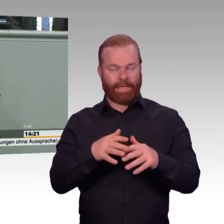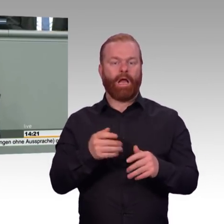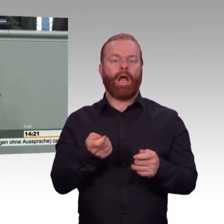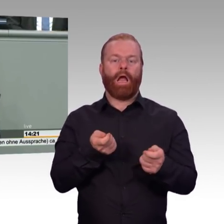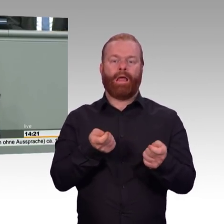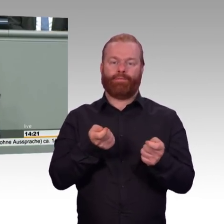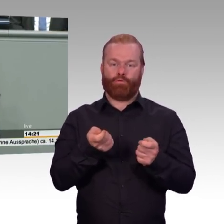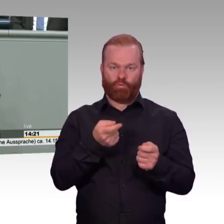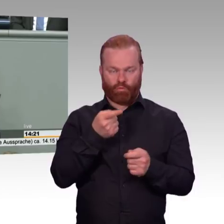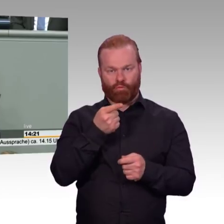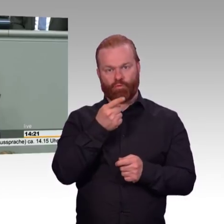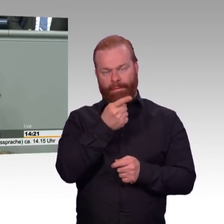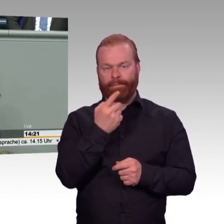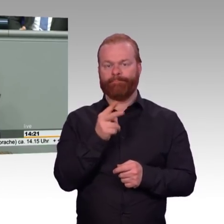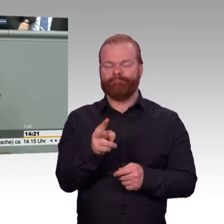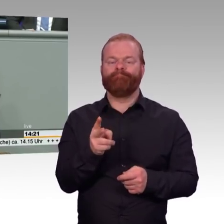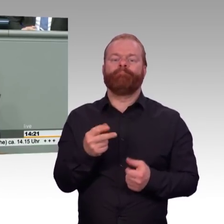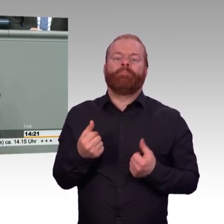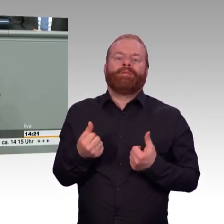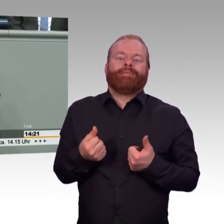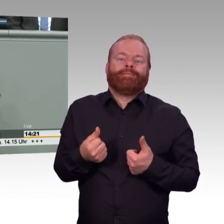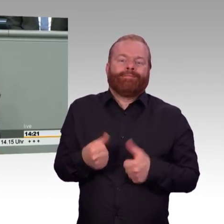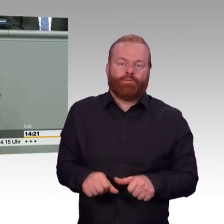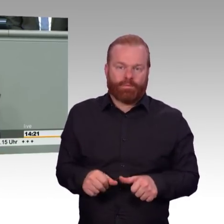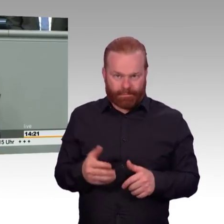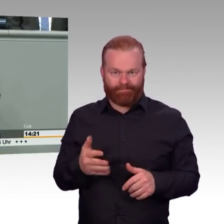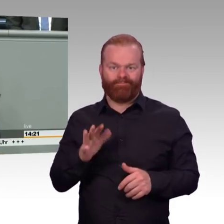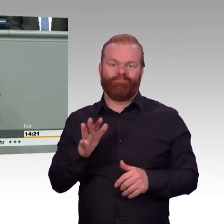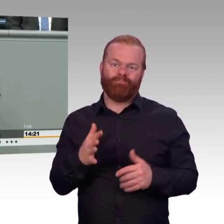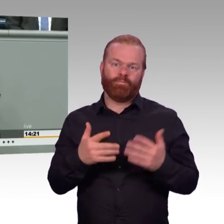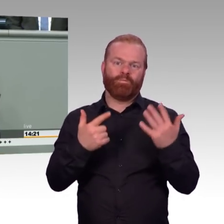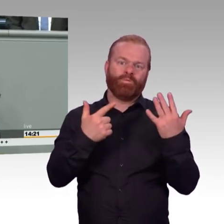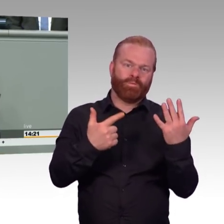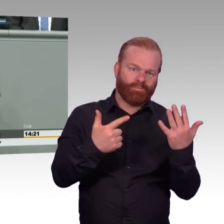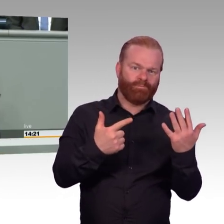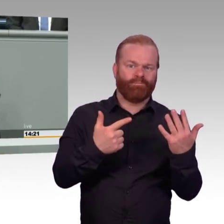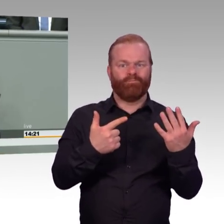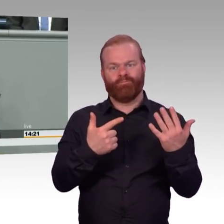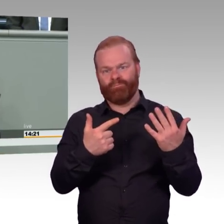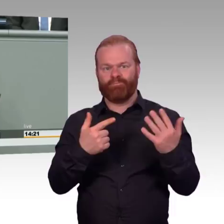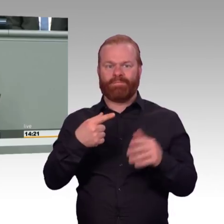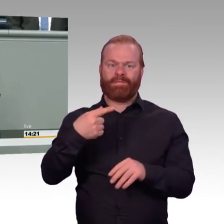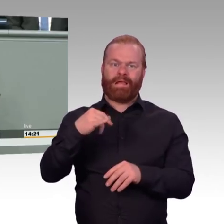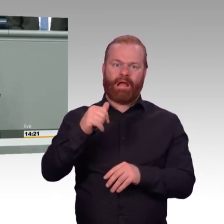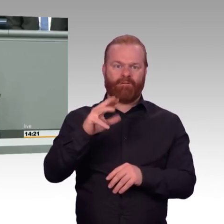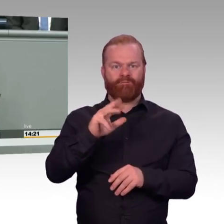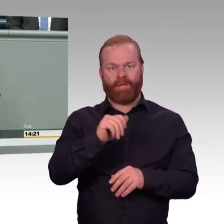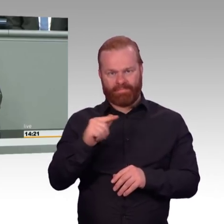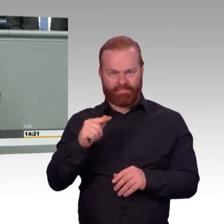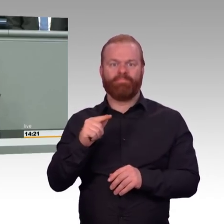nur kurz mit diesen Zahlen darauf hingewiesen haben, dass in der Tat die AfD nicht mehr klardenken kann. Das ist mir hoffentlich gelungen.